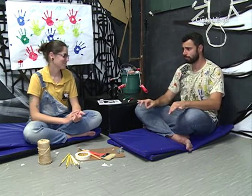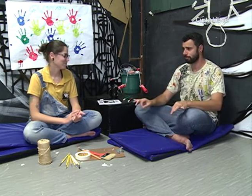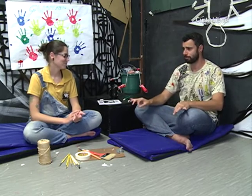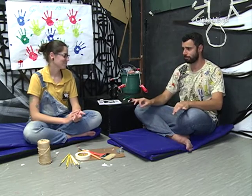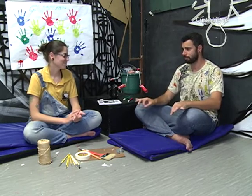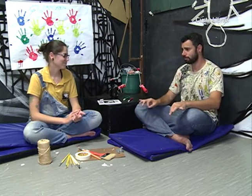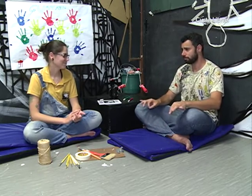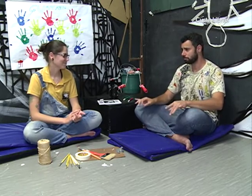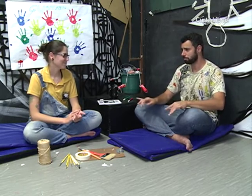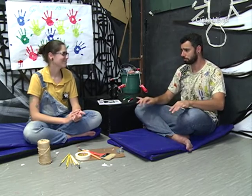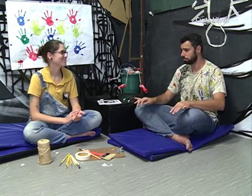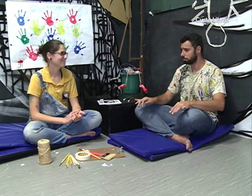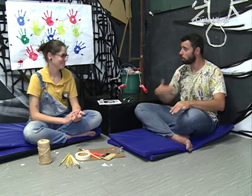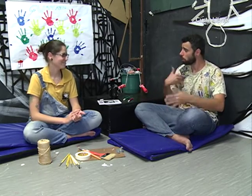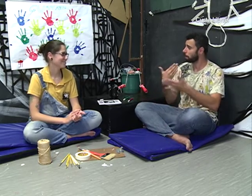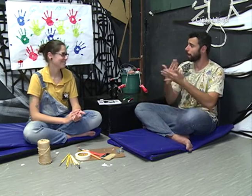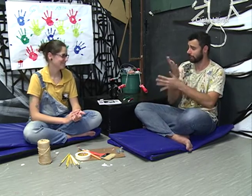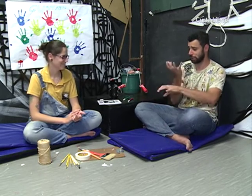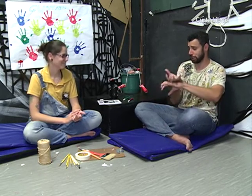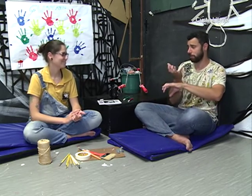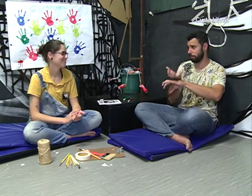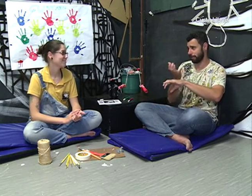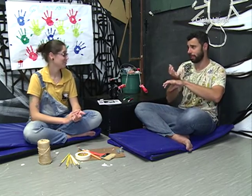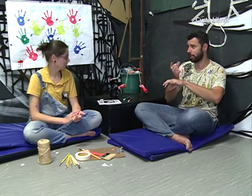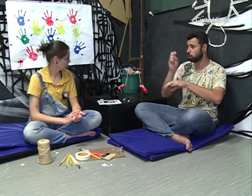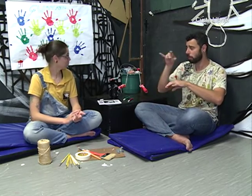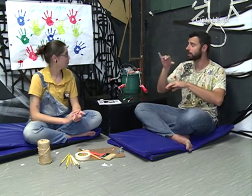atenção somente na mesa, a disciplina foi interessante e um bom processo.